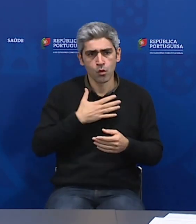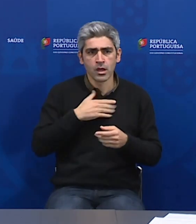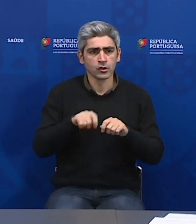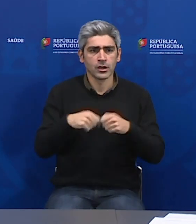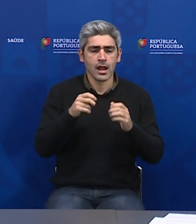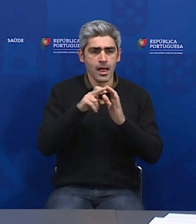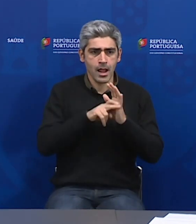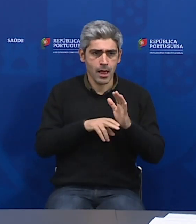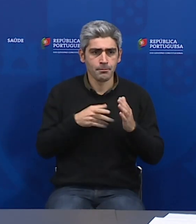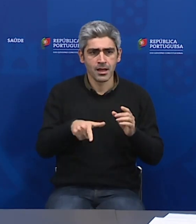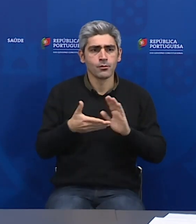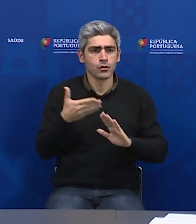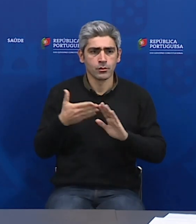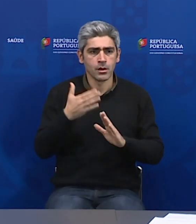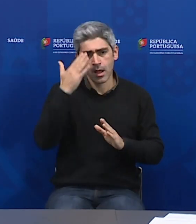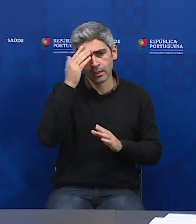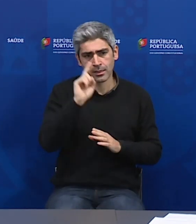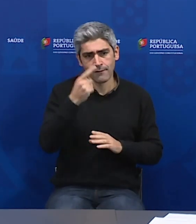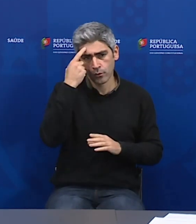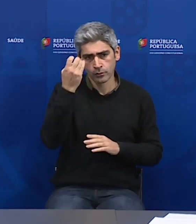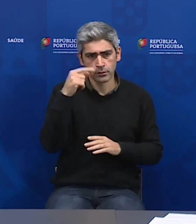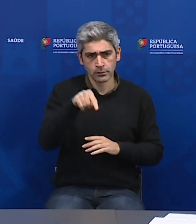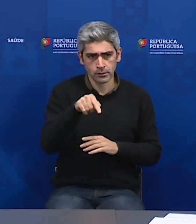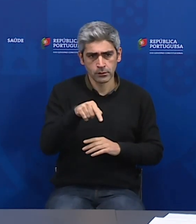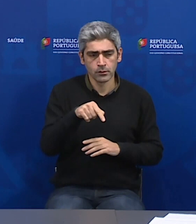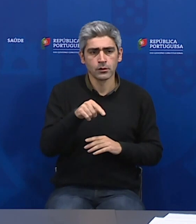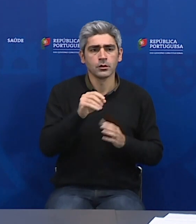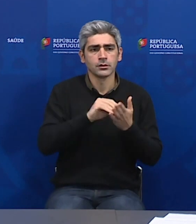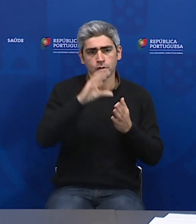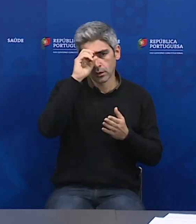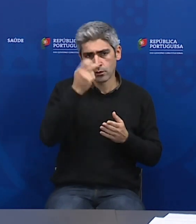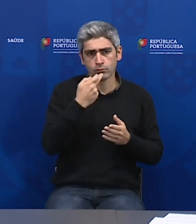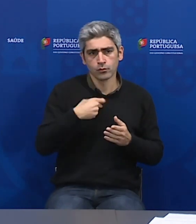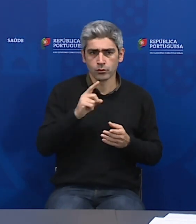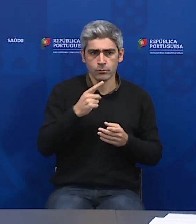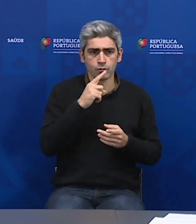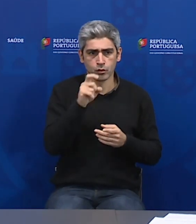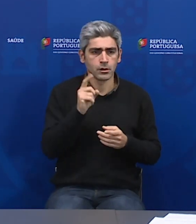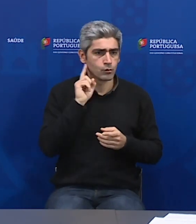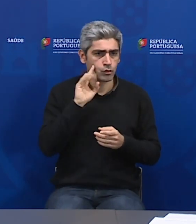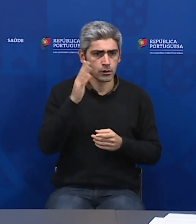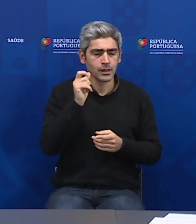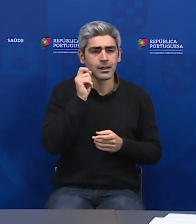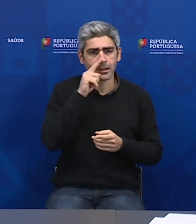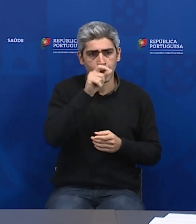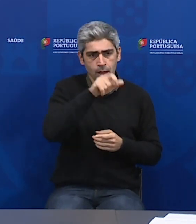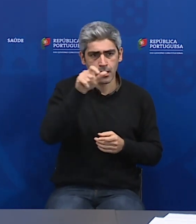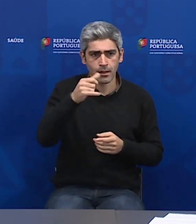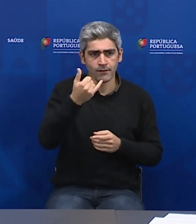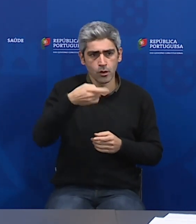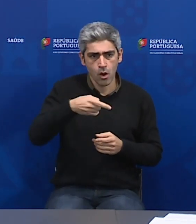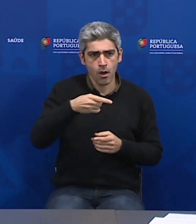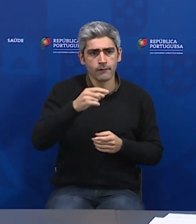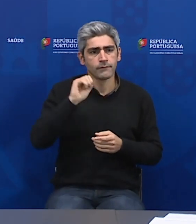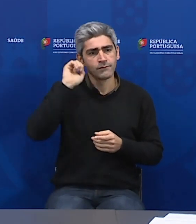minhas, mas o número da emergência, eu julgo que devem ter compreensão para isto. Se você já sabe uma questão, eu não tenho que ter cológico e agitado. Quem sabe, a gente não tem